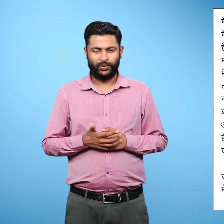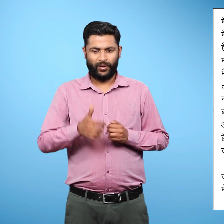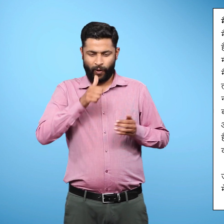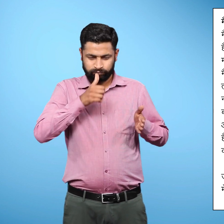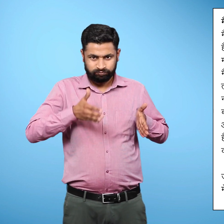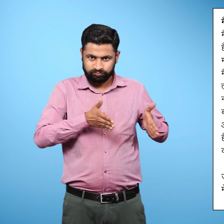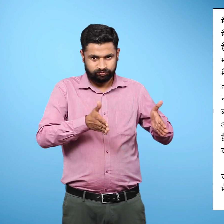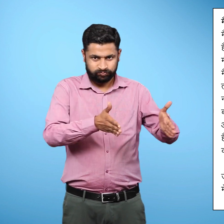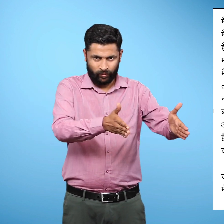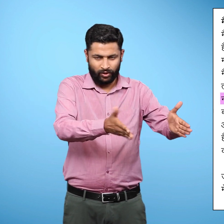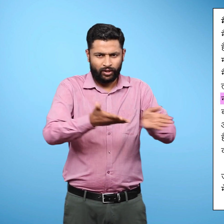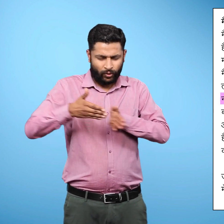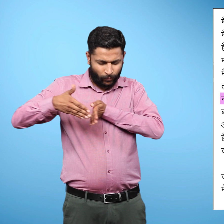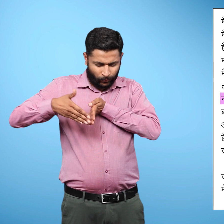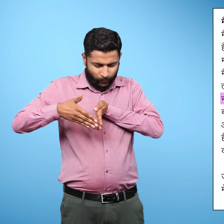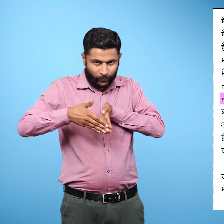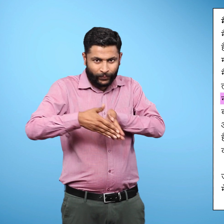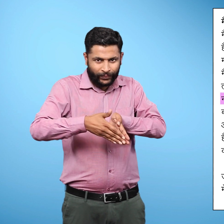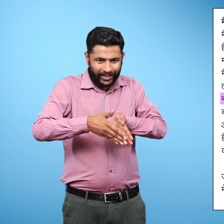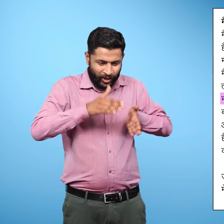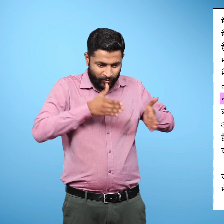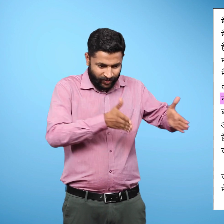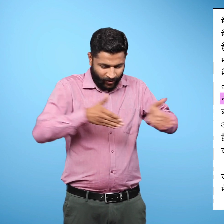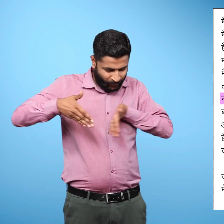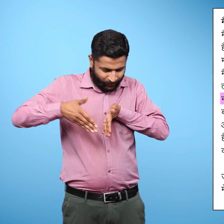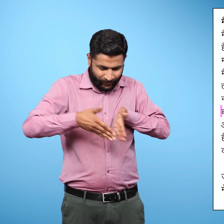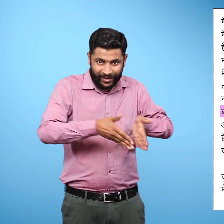अधेकांश मैदान नदियों तथा उनकी सहायक नदियों के द्वारा बने